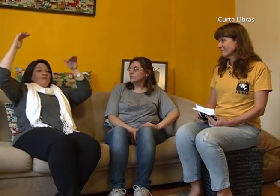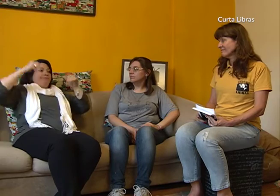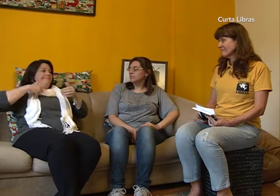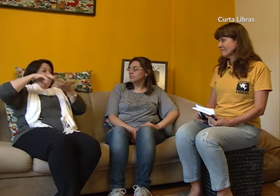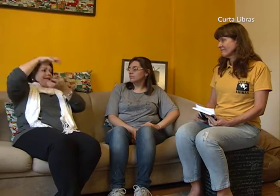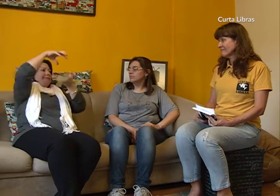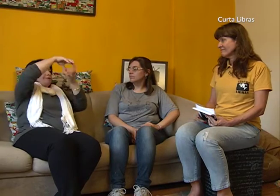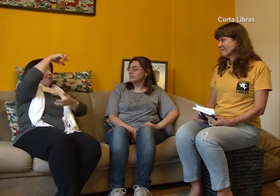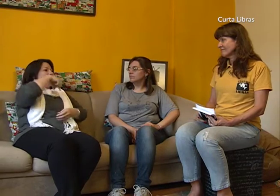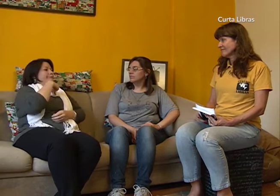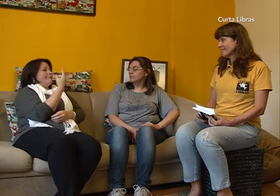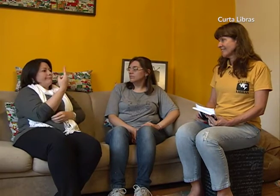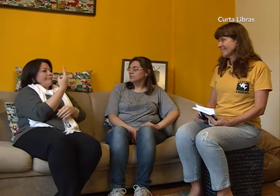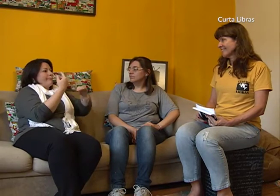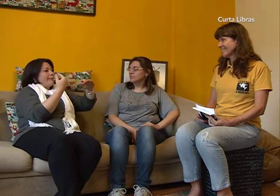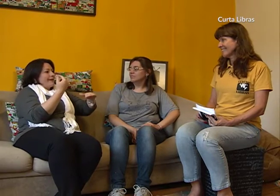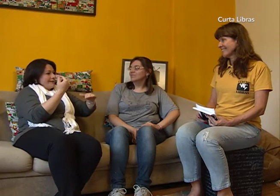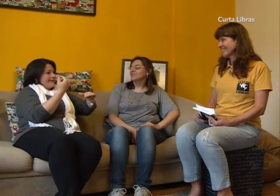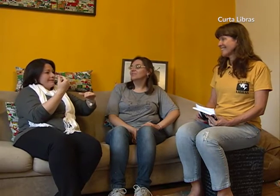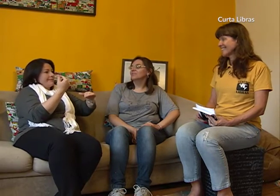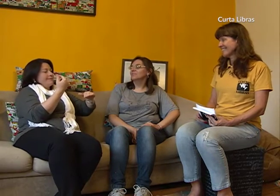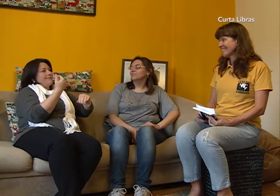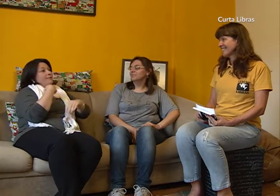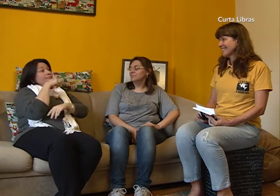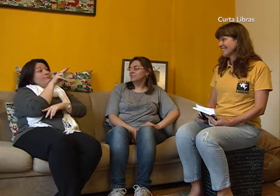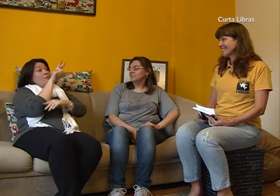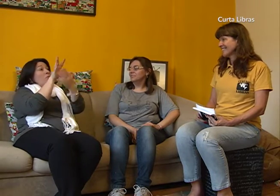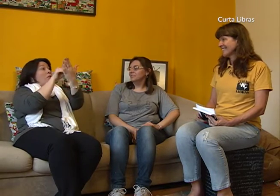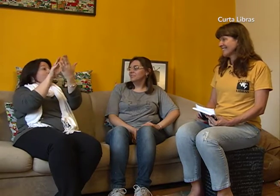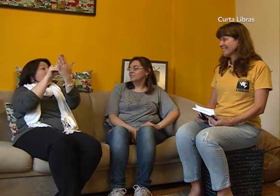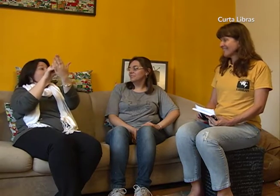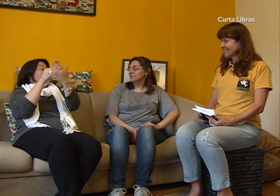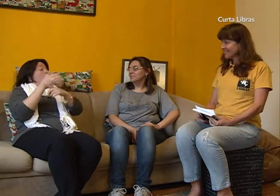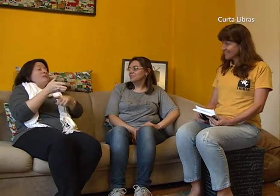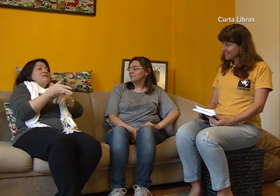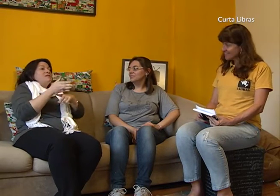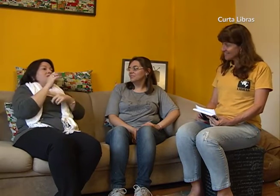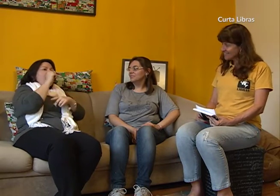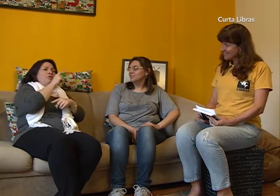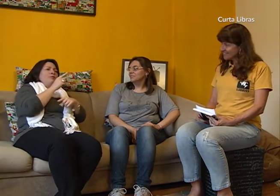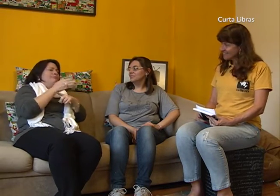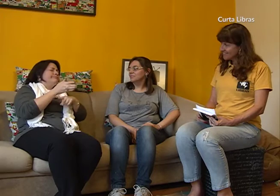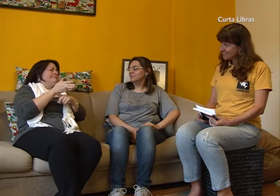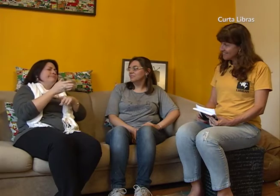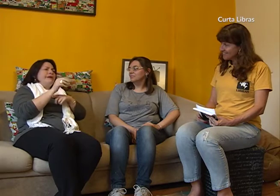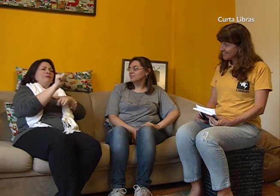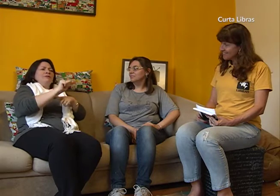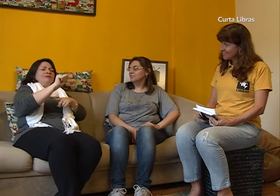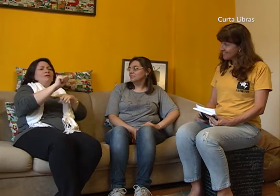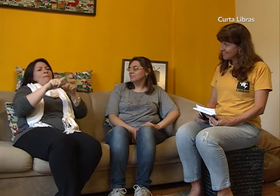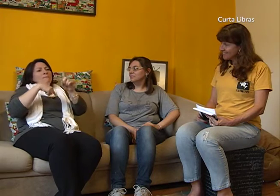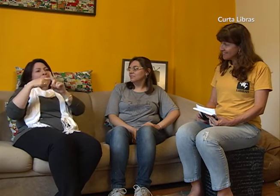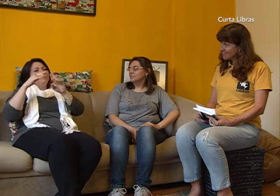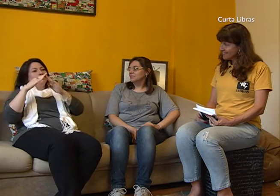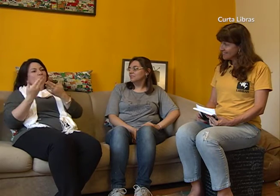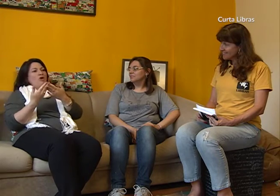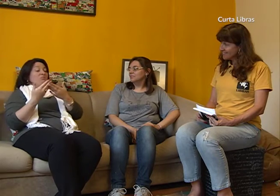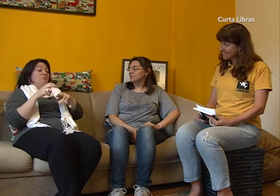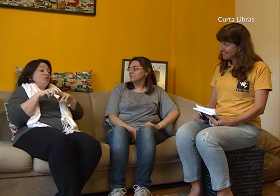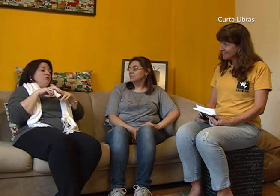associação de surdos. Lá tinha muitos adultos. E eu pequena ainda. Todos eram uma referência para mim. Nós íamos sábado, domingo. Sempre